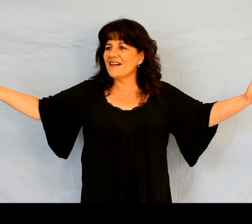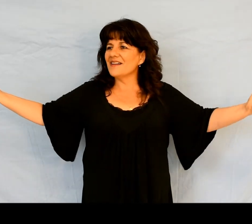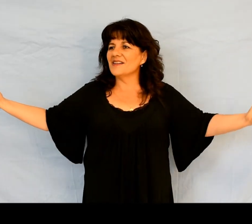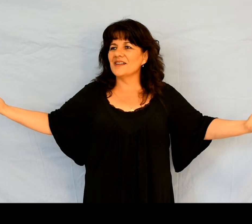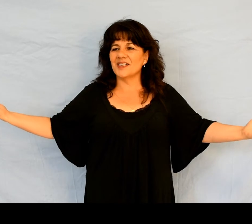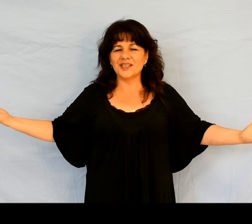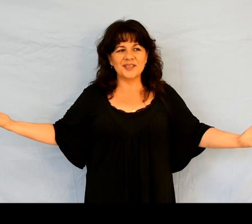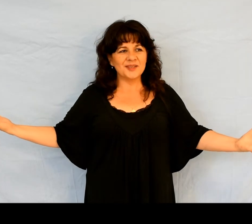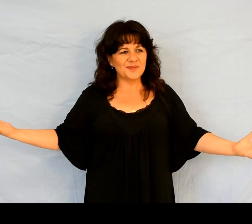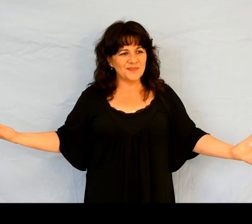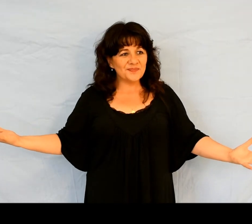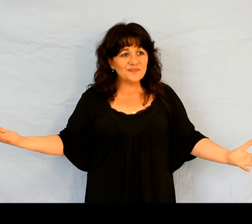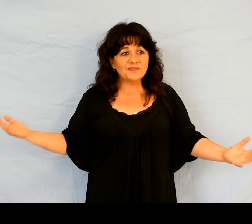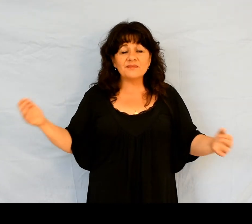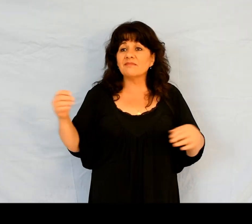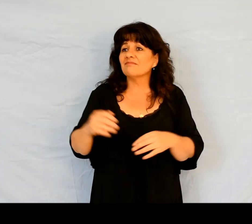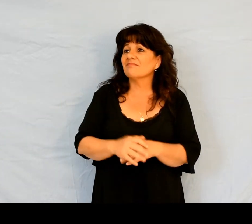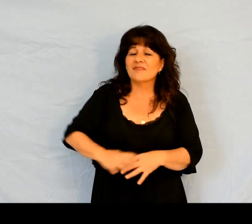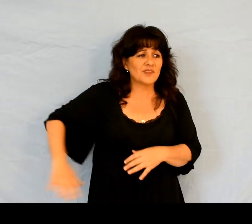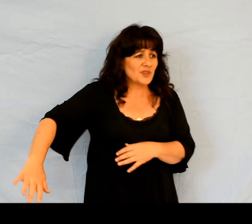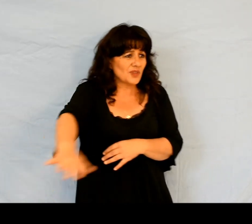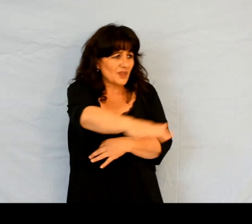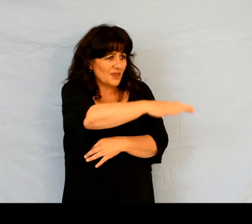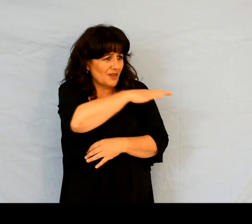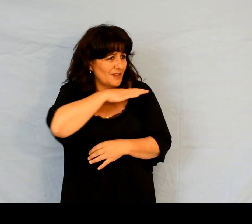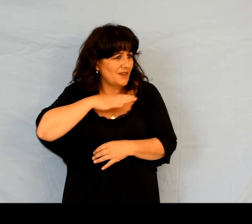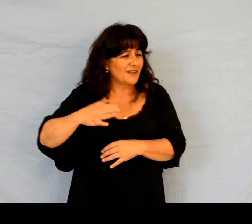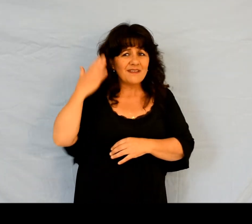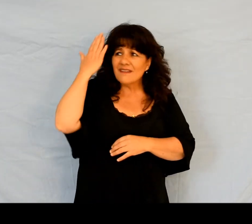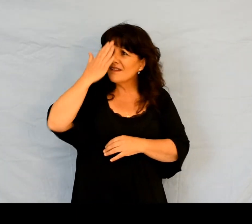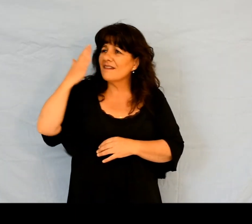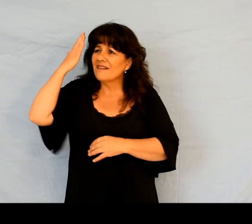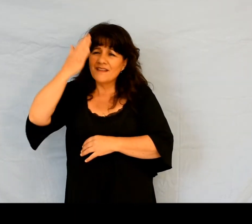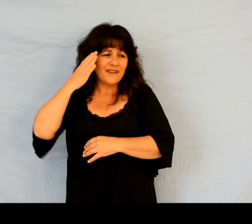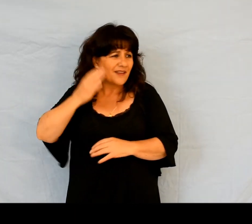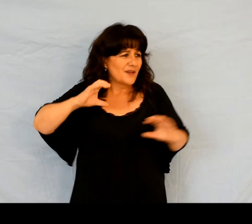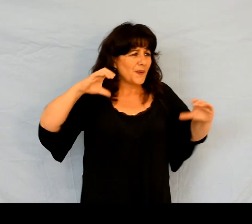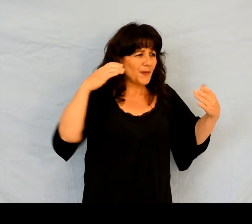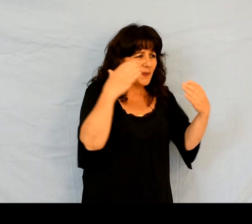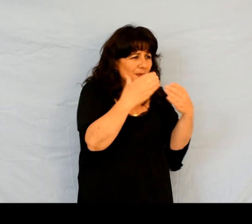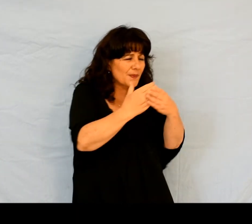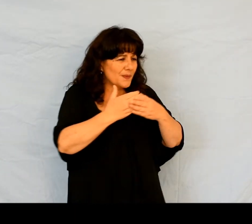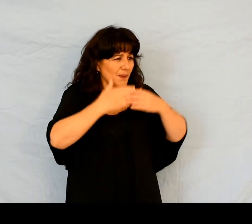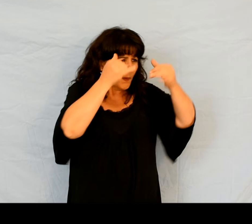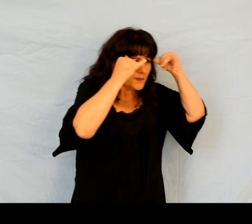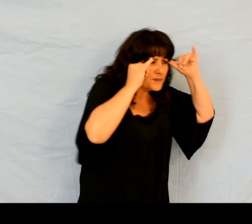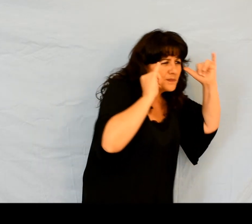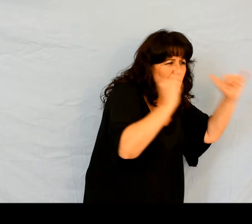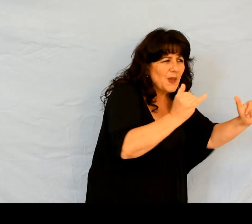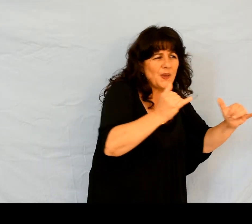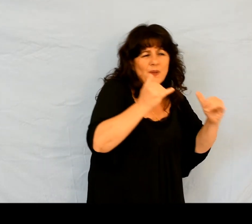Les troupeaux de bœufs et les brebis, et même les bêtes sauvages.